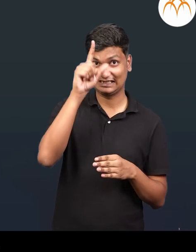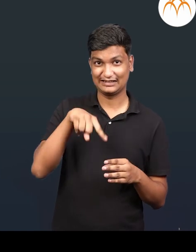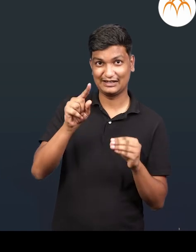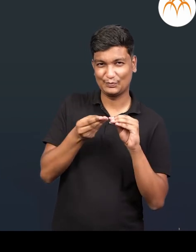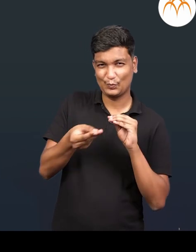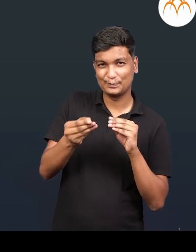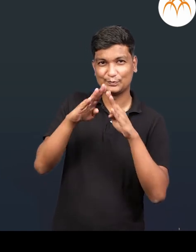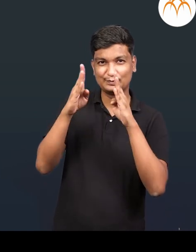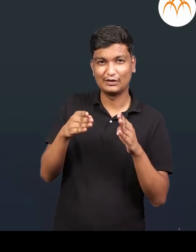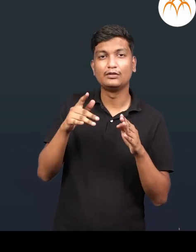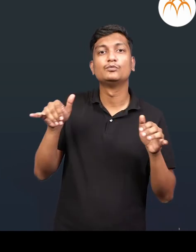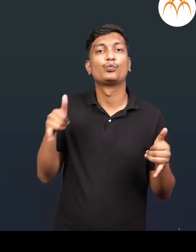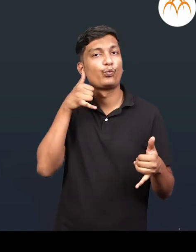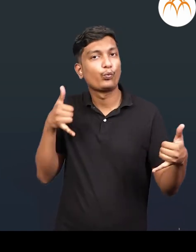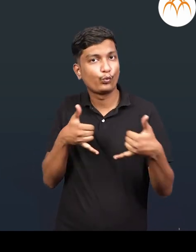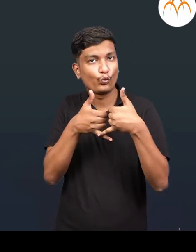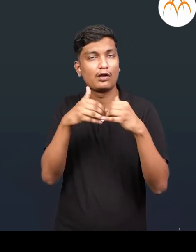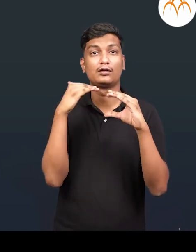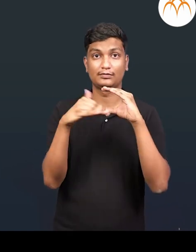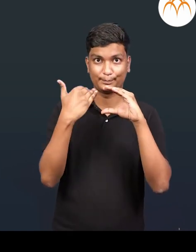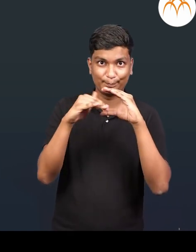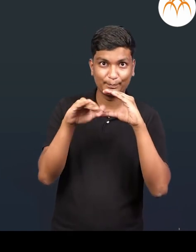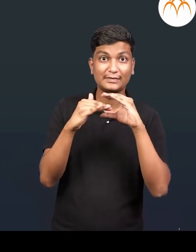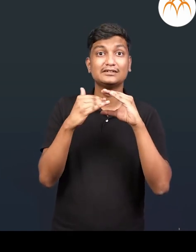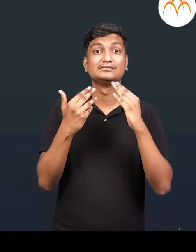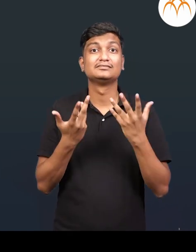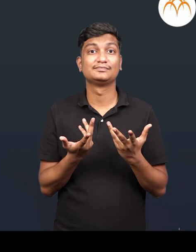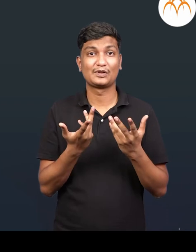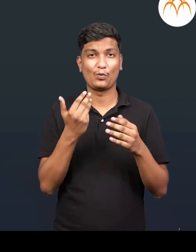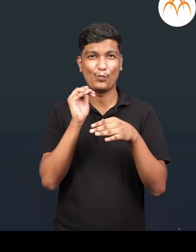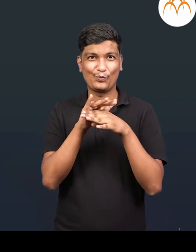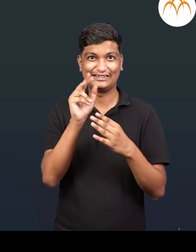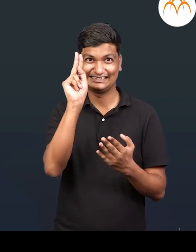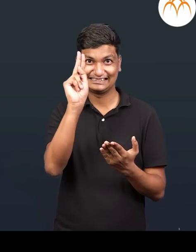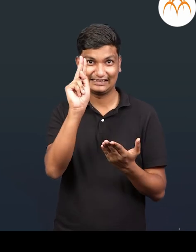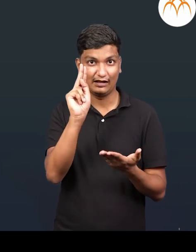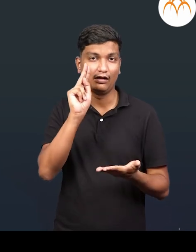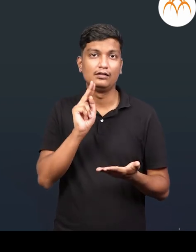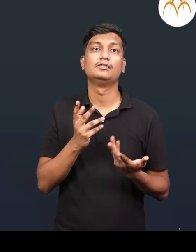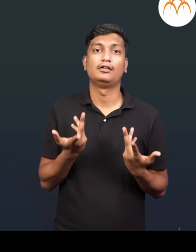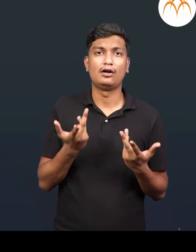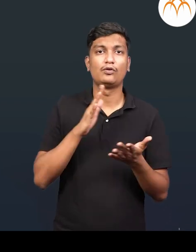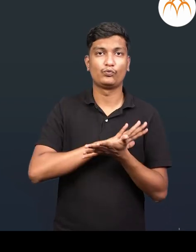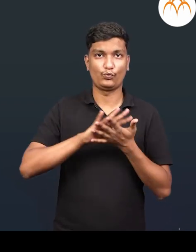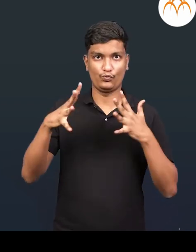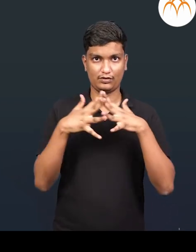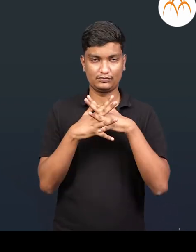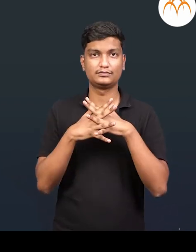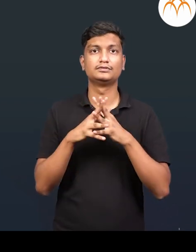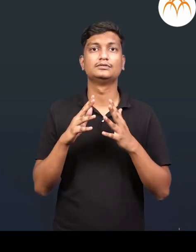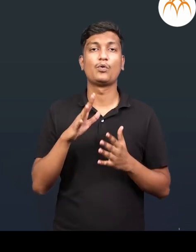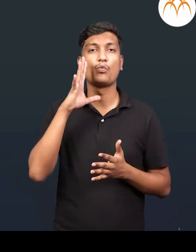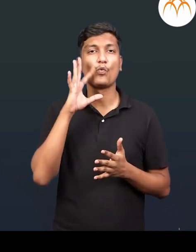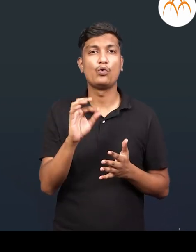आंतरदेशी अपत्र, दूरद्वनी, आंतरजाल, टपाल तिकेट स्वाध्याय,